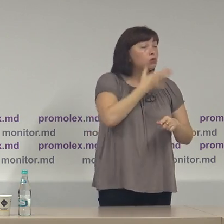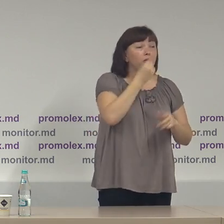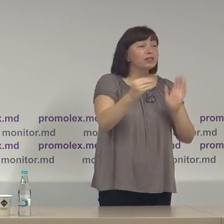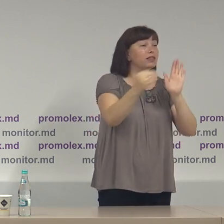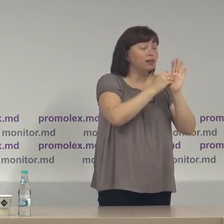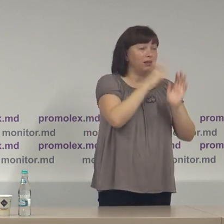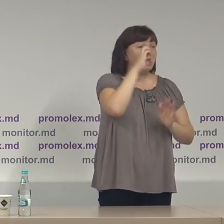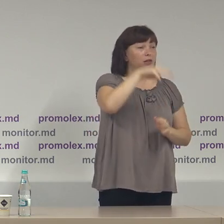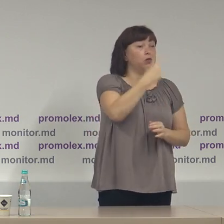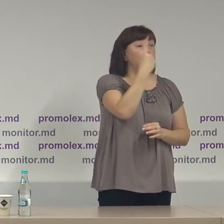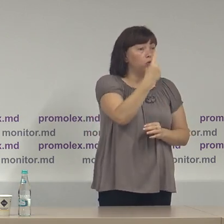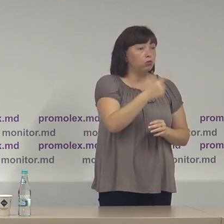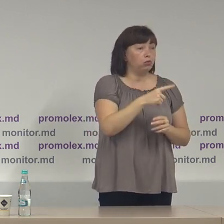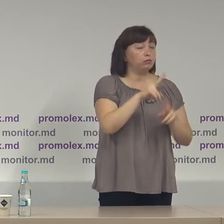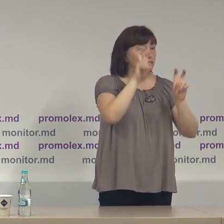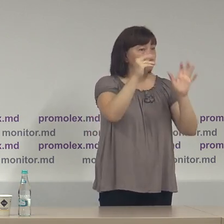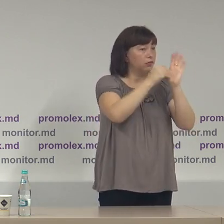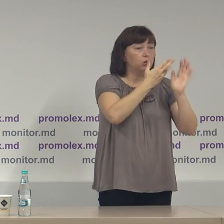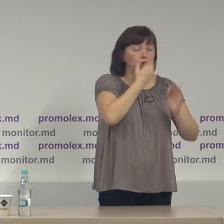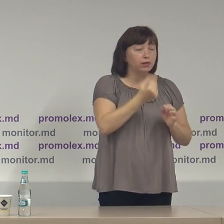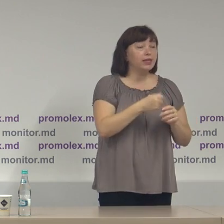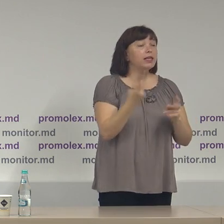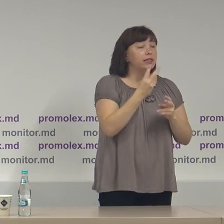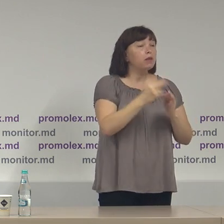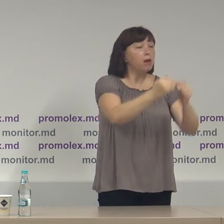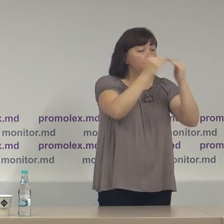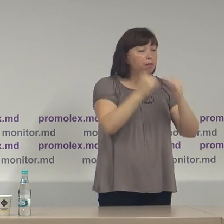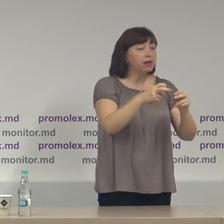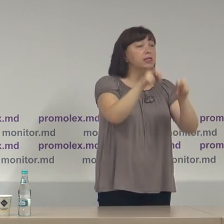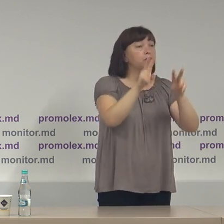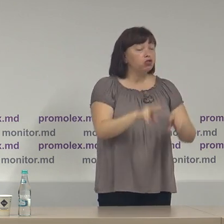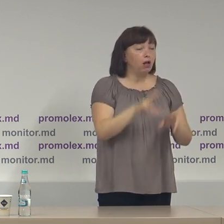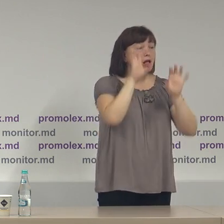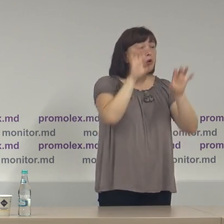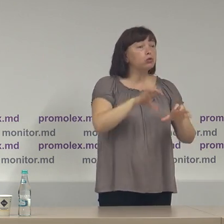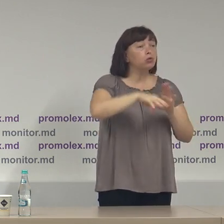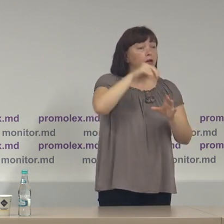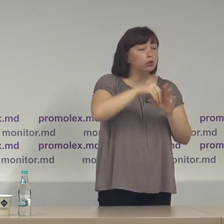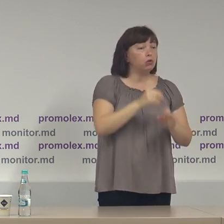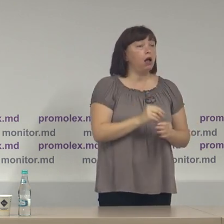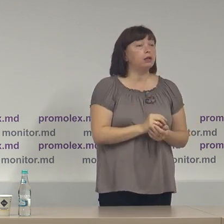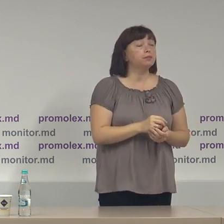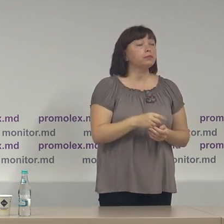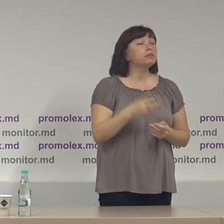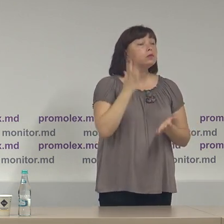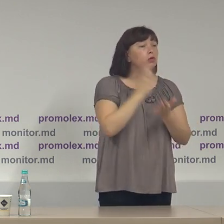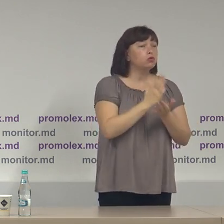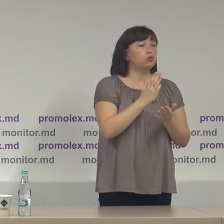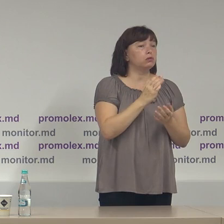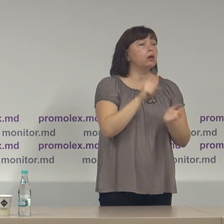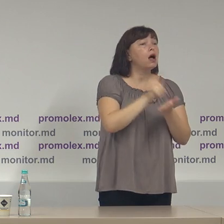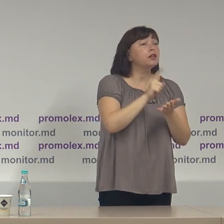în articolul 1, adică în noțiuni, în partea specială a codului electoral, sunt atribuții